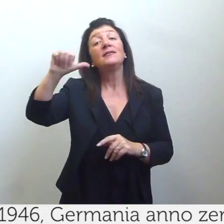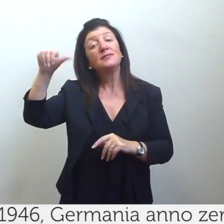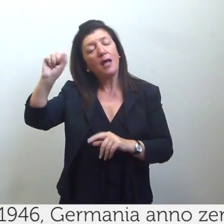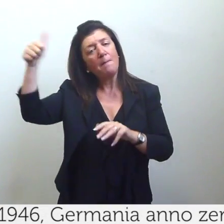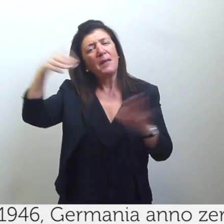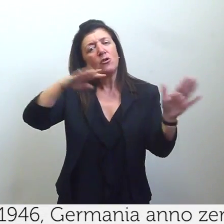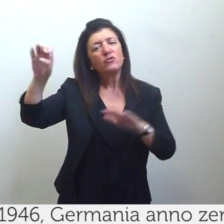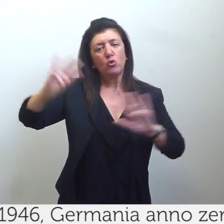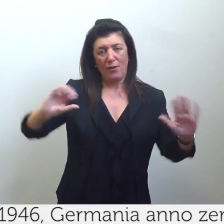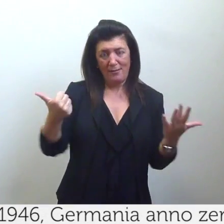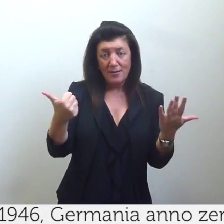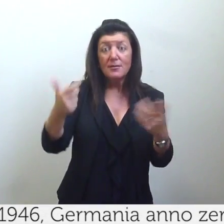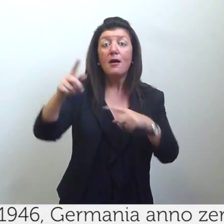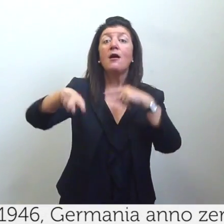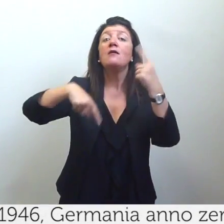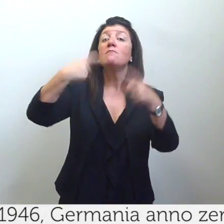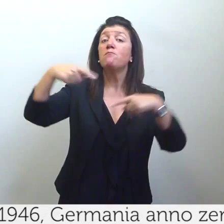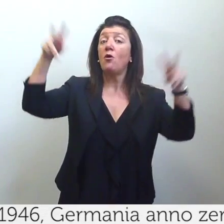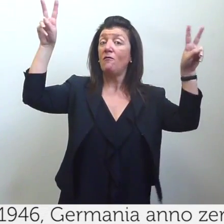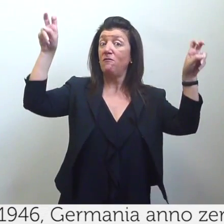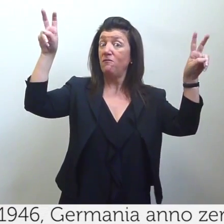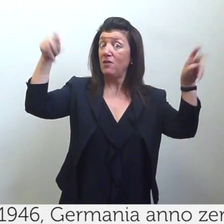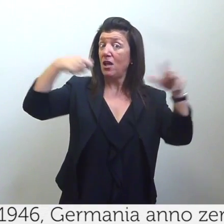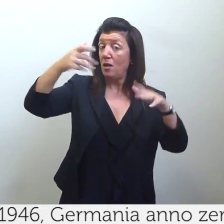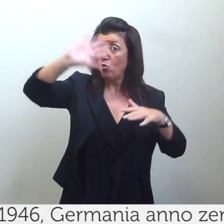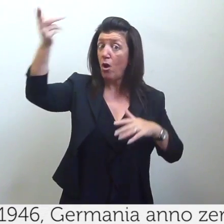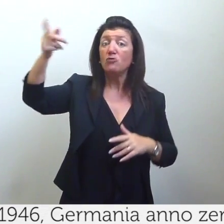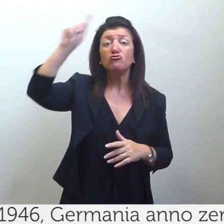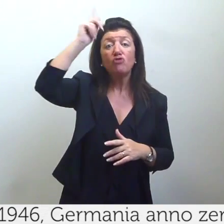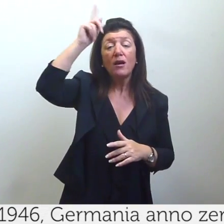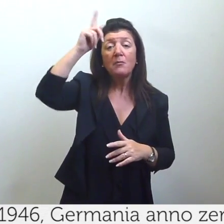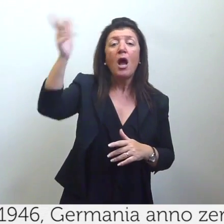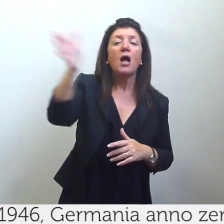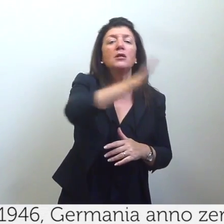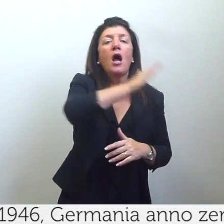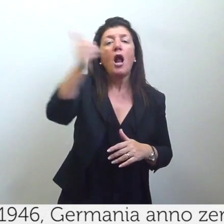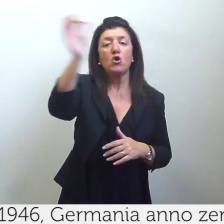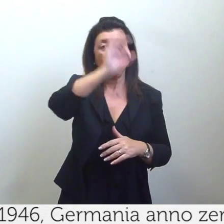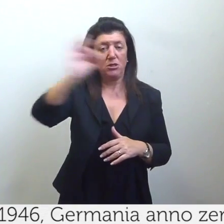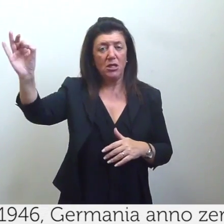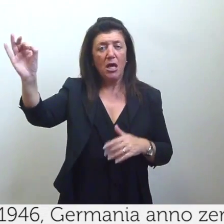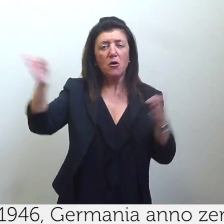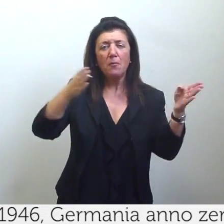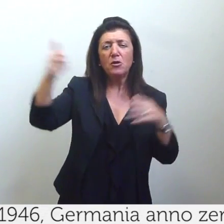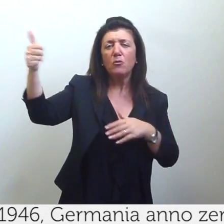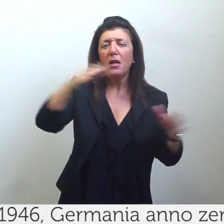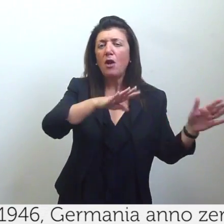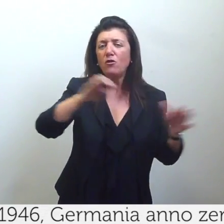germania anno zero girato nel 1948